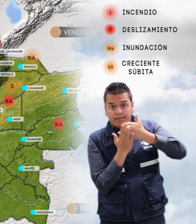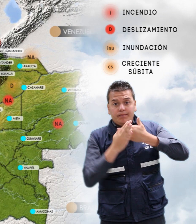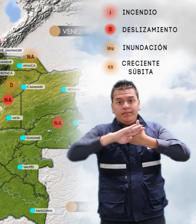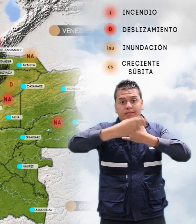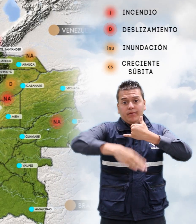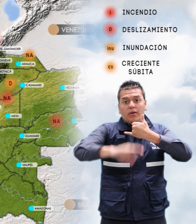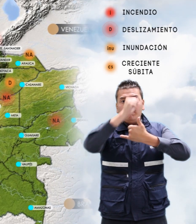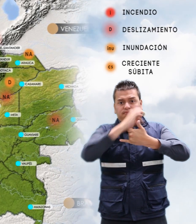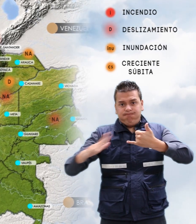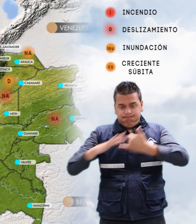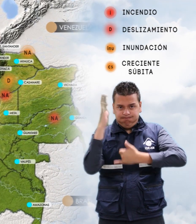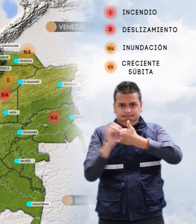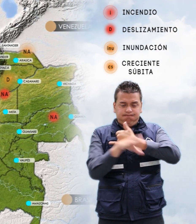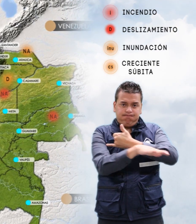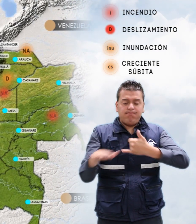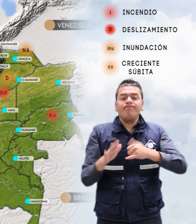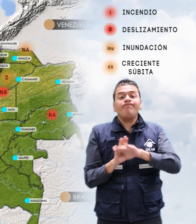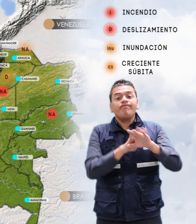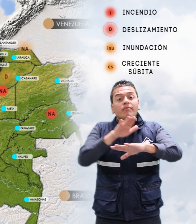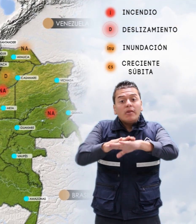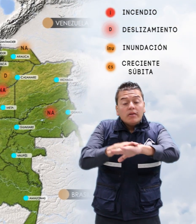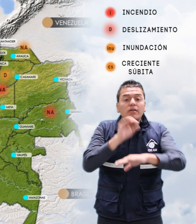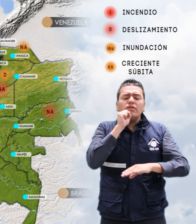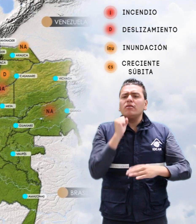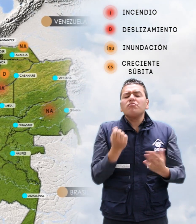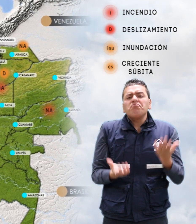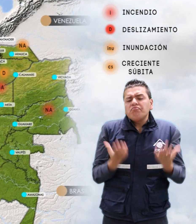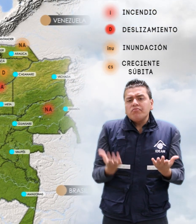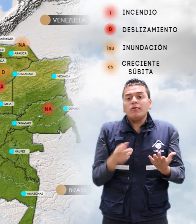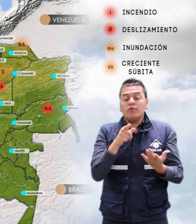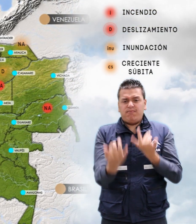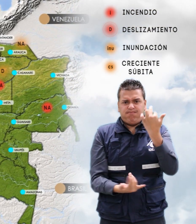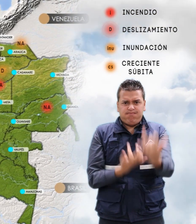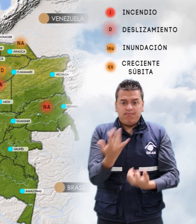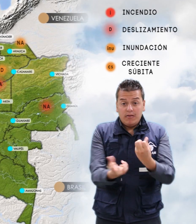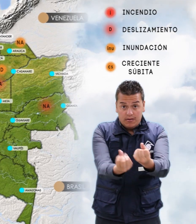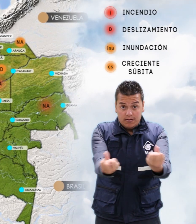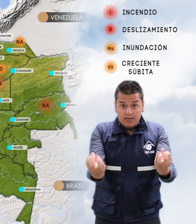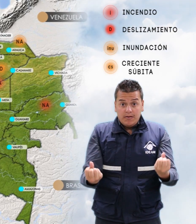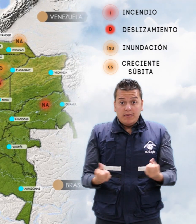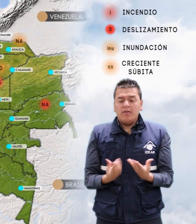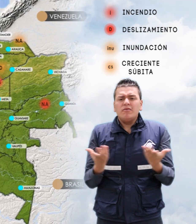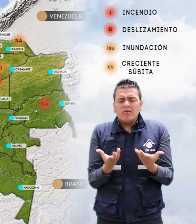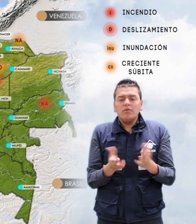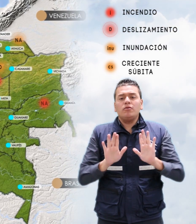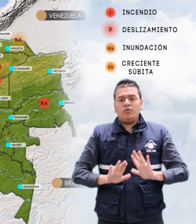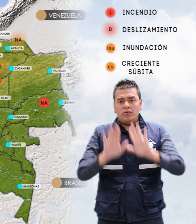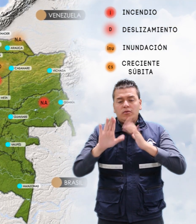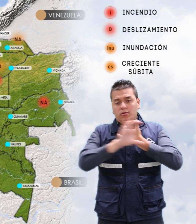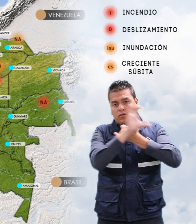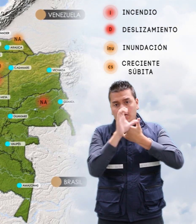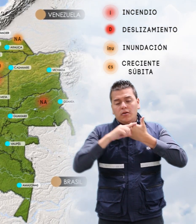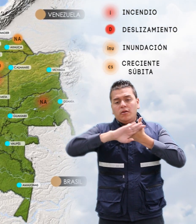Andina, Pacífica y Orinoquía, alerta naranja por probabilidad moderada de incendios en la cobertura vegetal en sectores de las regiones Caribe y